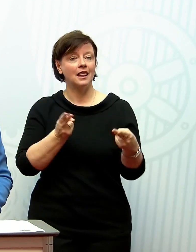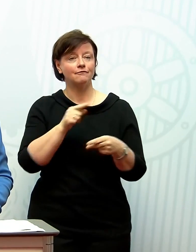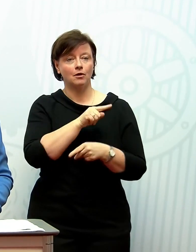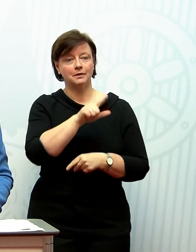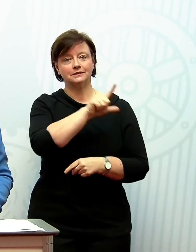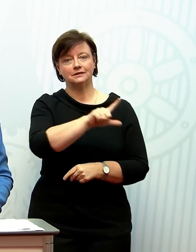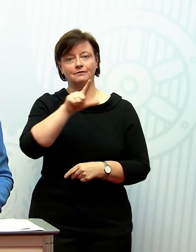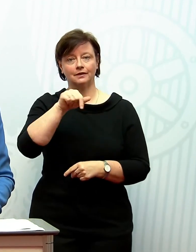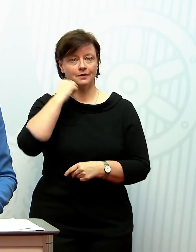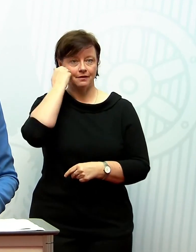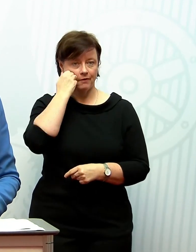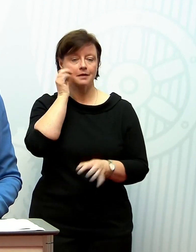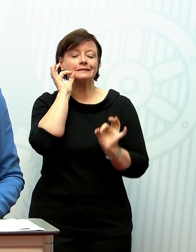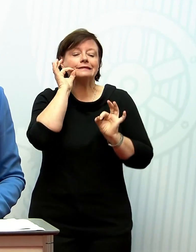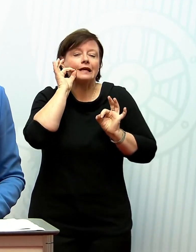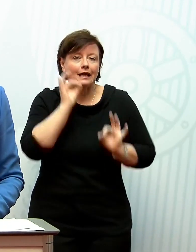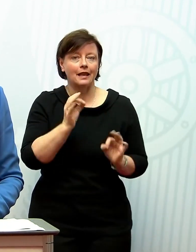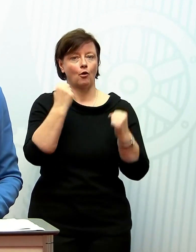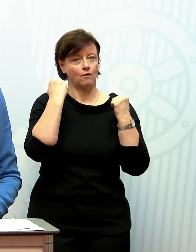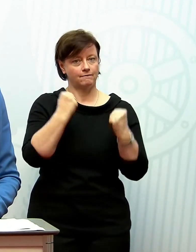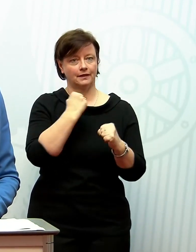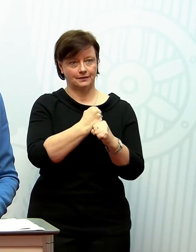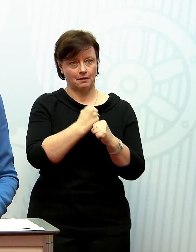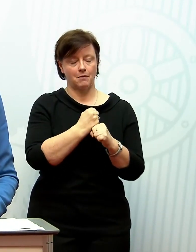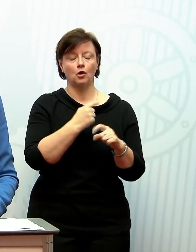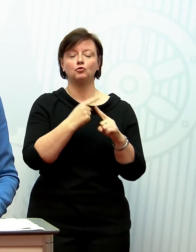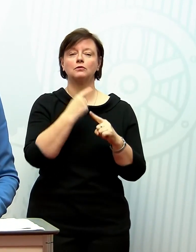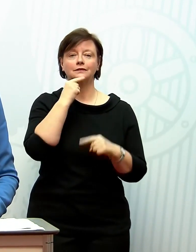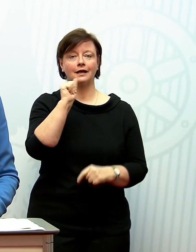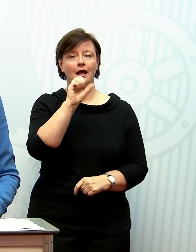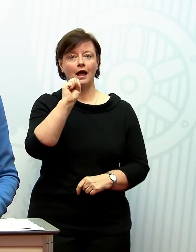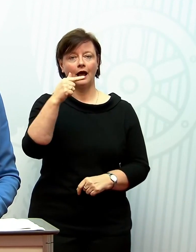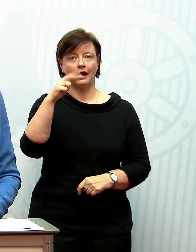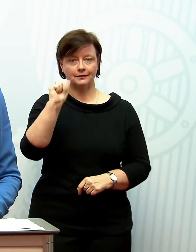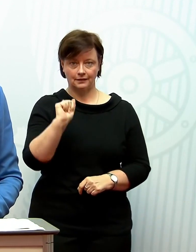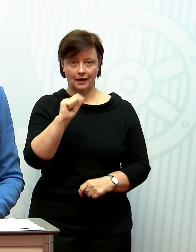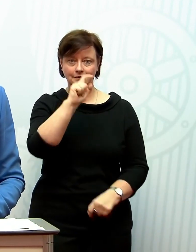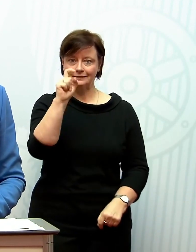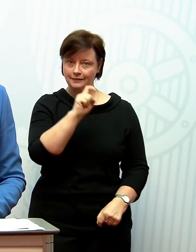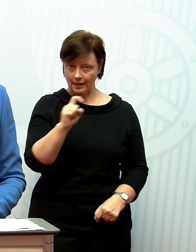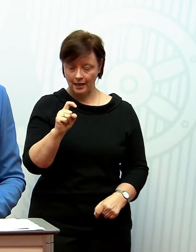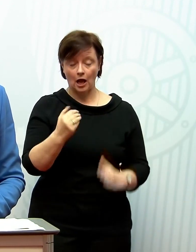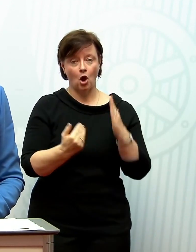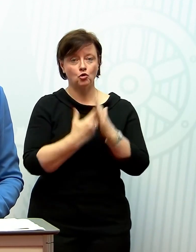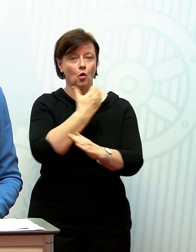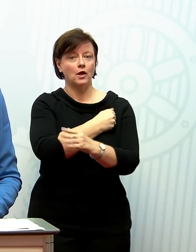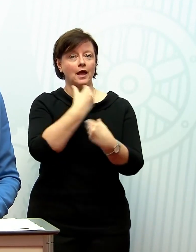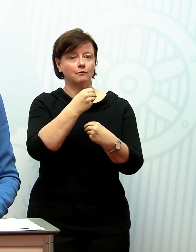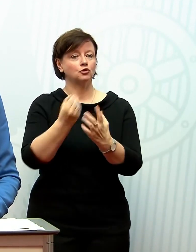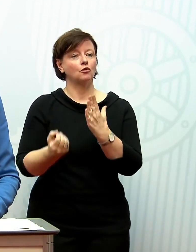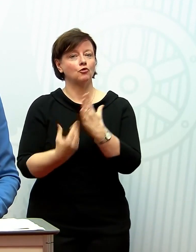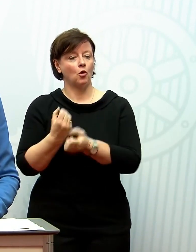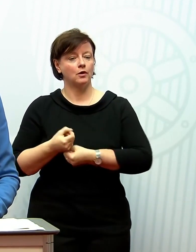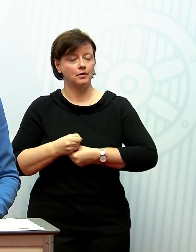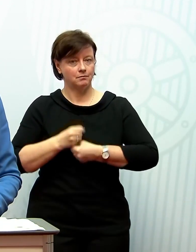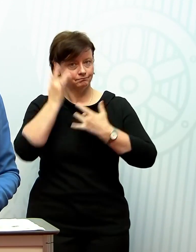.02. hat er präzisiert und auch dargelegt, dass mit AstraZeneca ein neuer Impfstoff auf den deutschen Markt